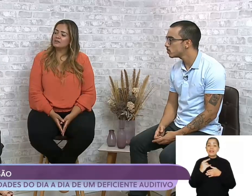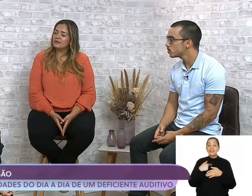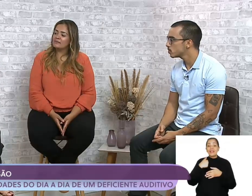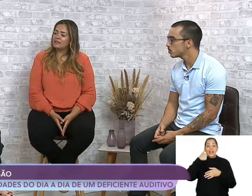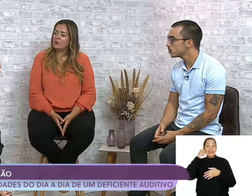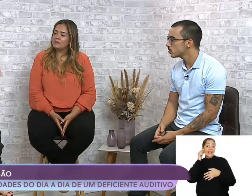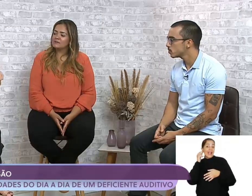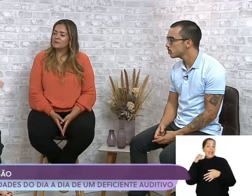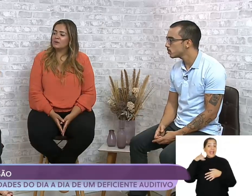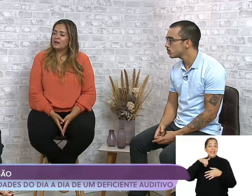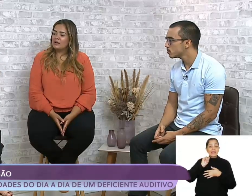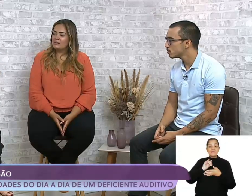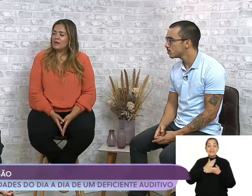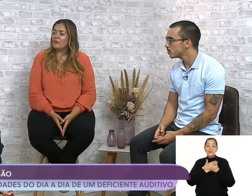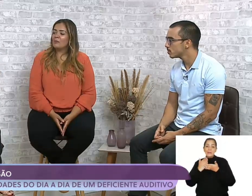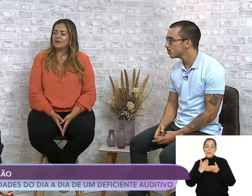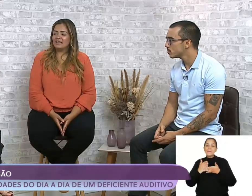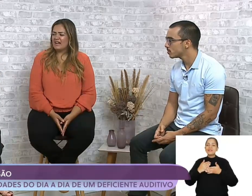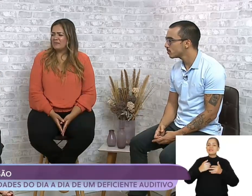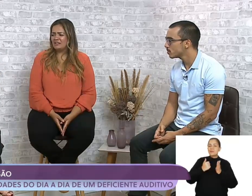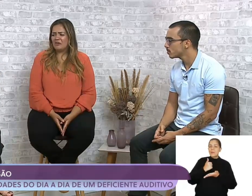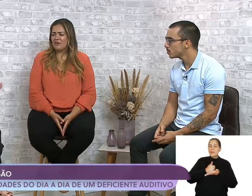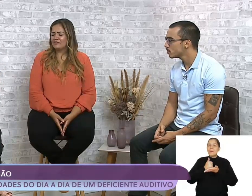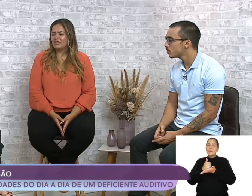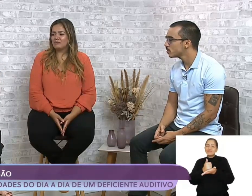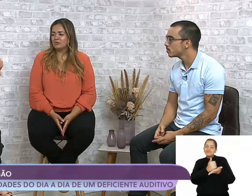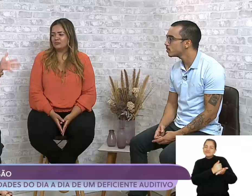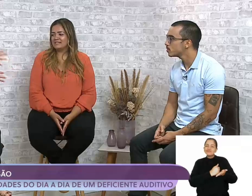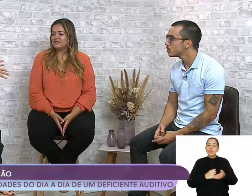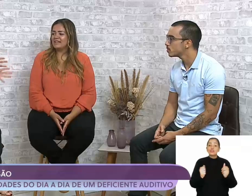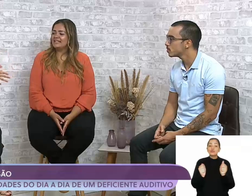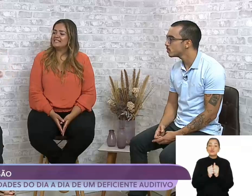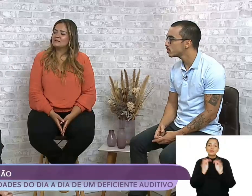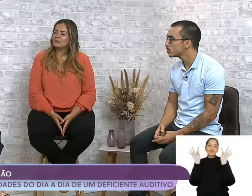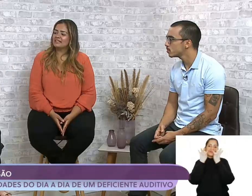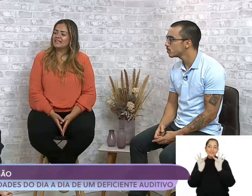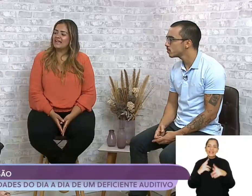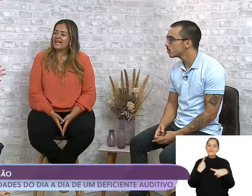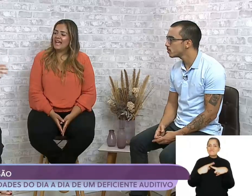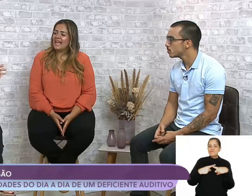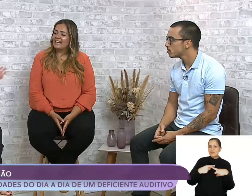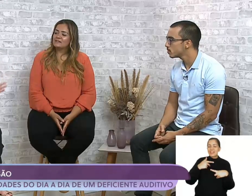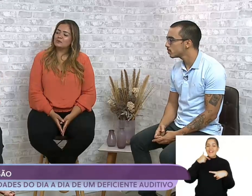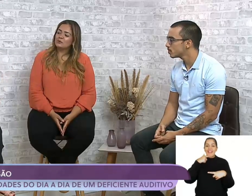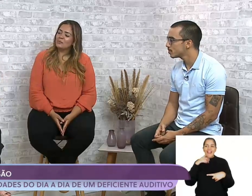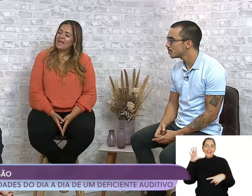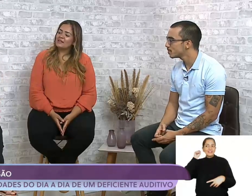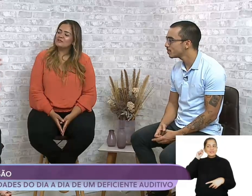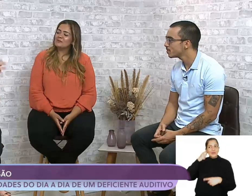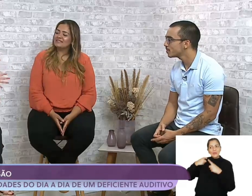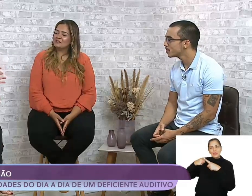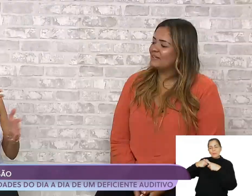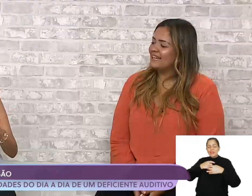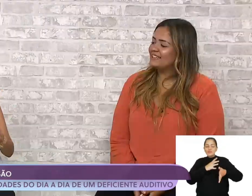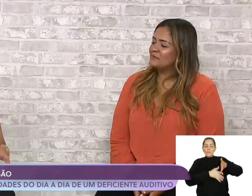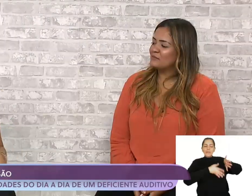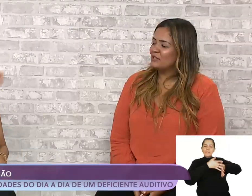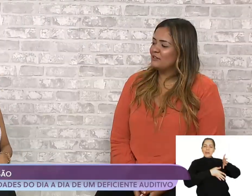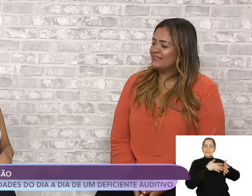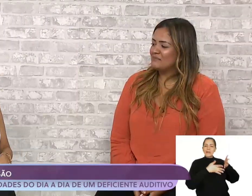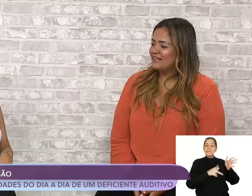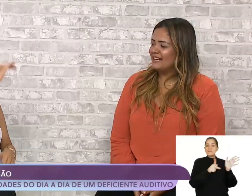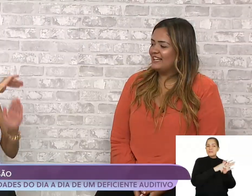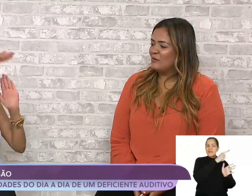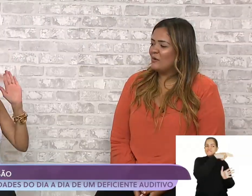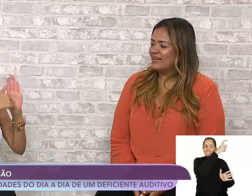Libras. E aí quando a Emily começou a me acompanhar, melhor. Fiquei muito mais feliz, porque ela escuta o médico, interpreta